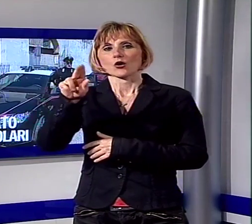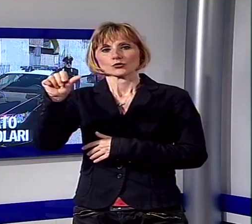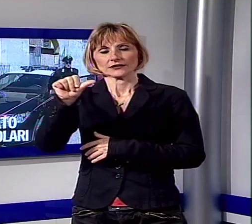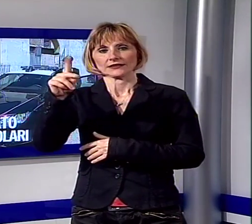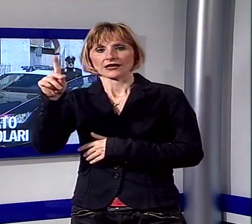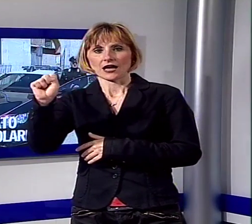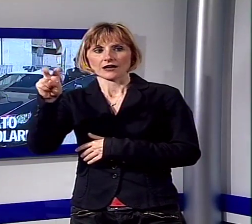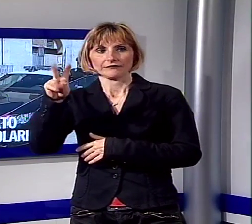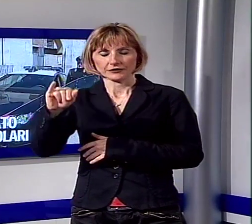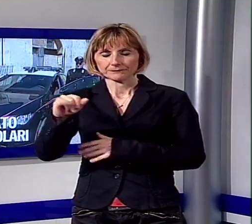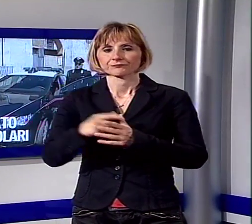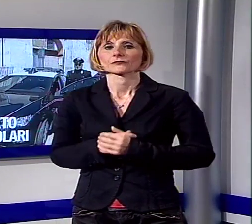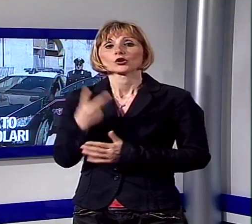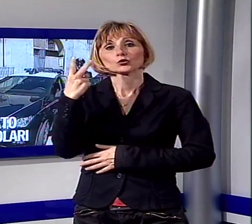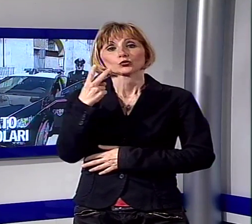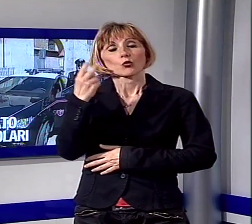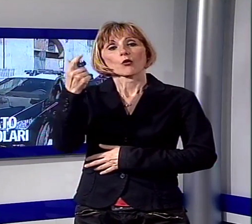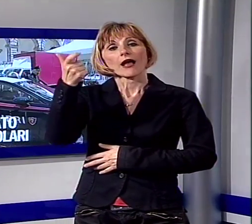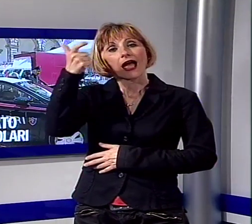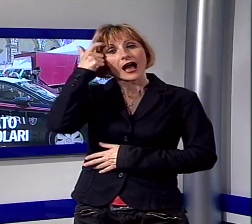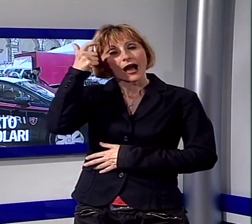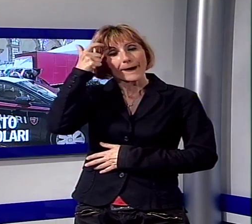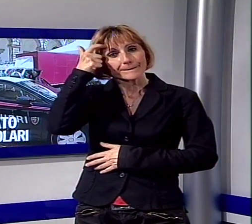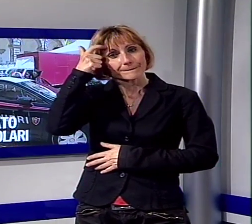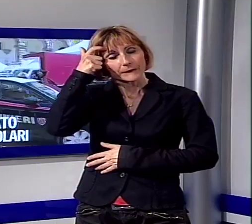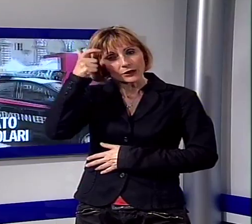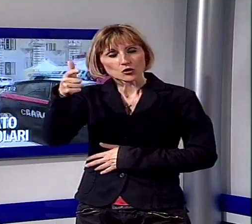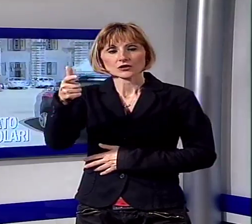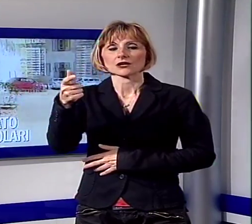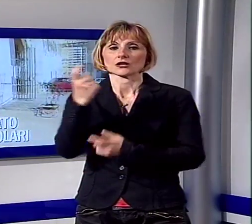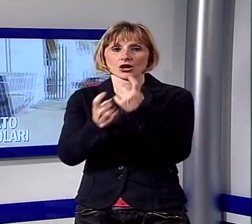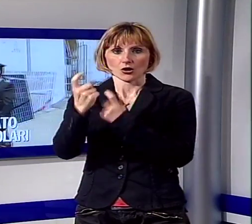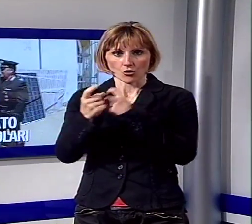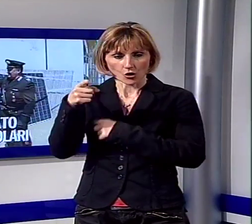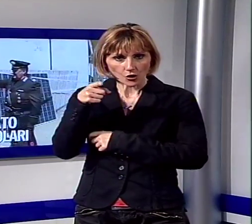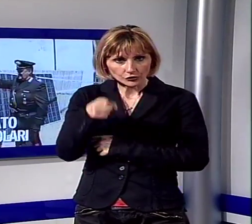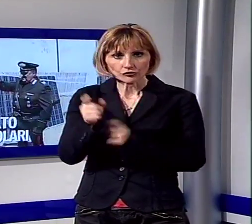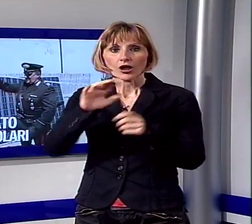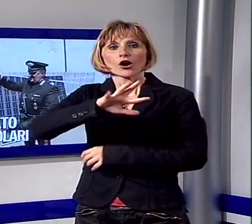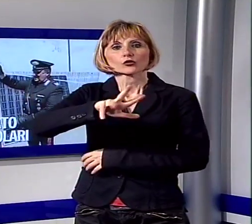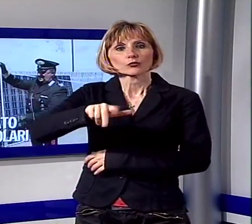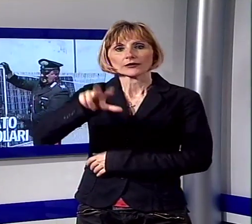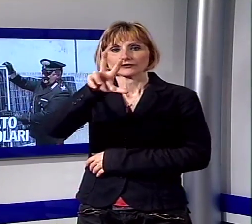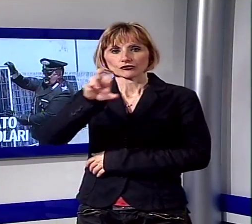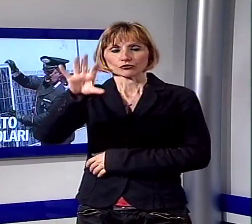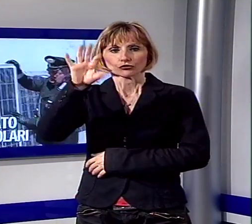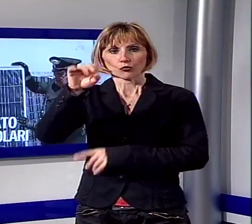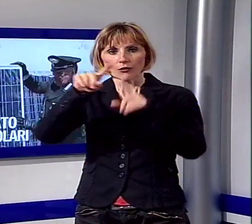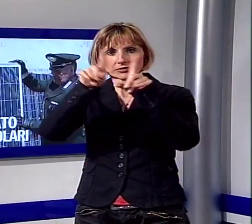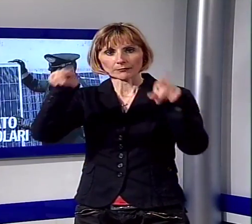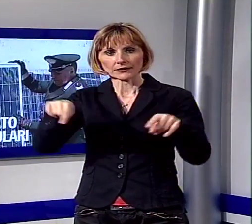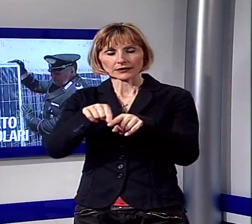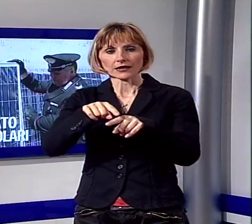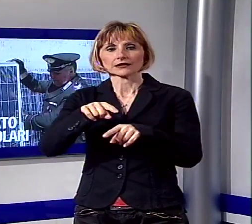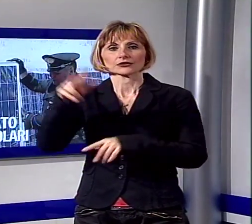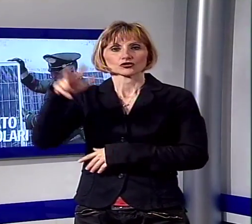Avevano rubato 350 pannelli solari, due uomini di origine marocchina fermati dai carabinieri sulla Firenze Mare,